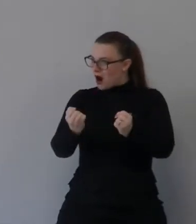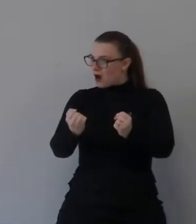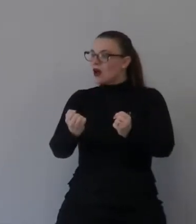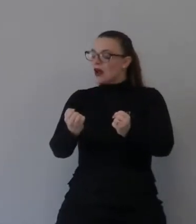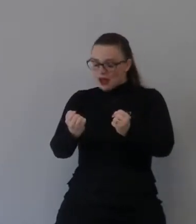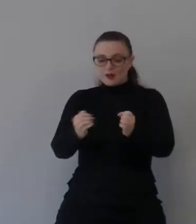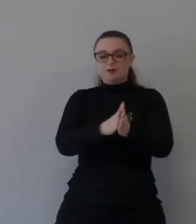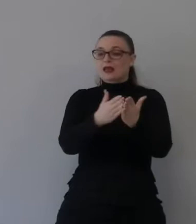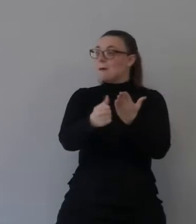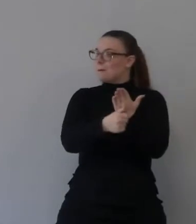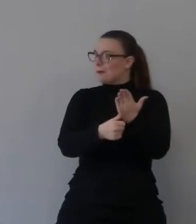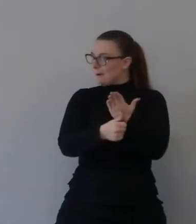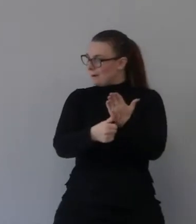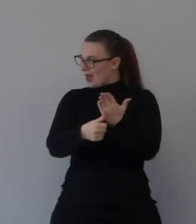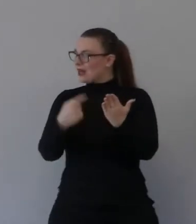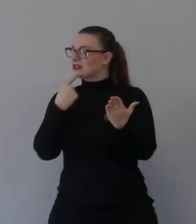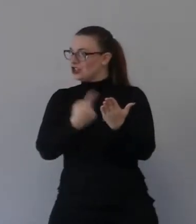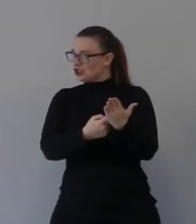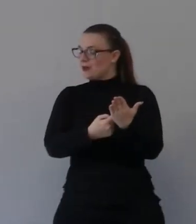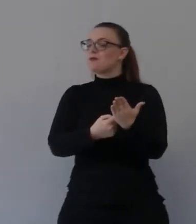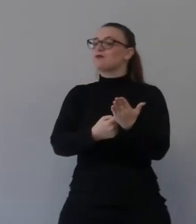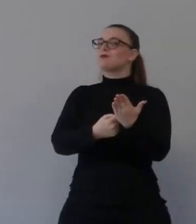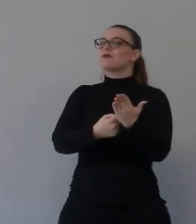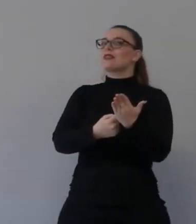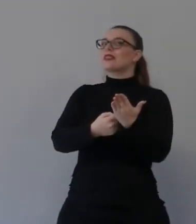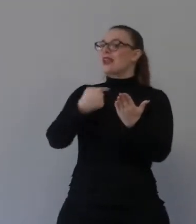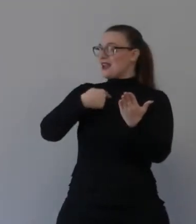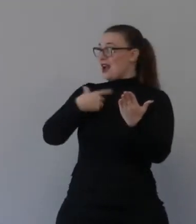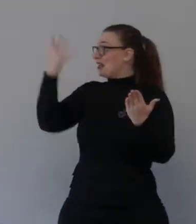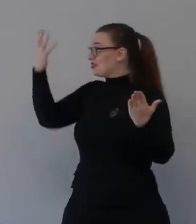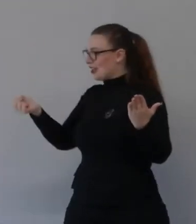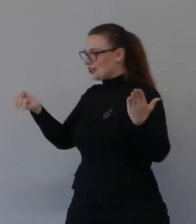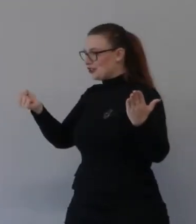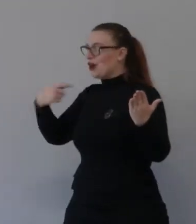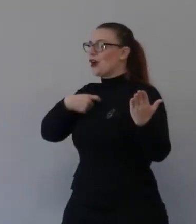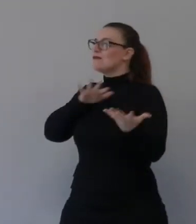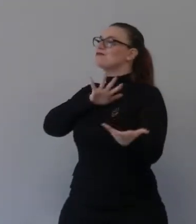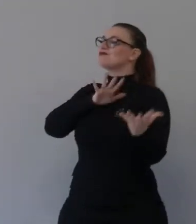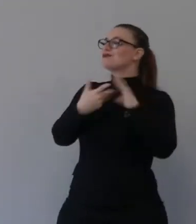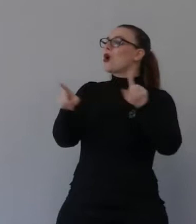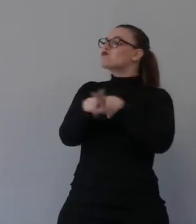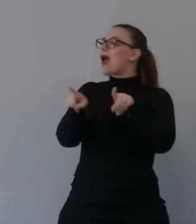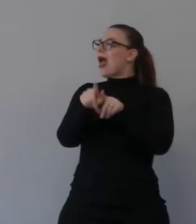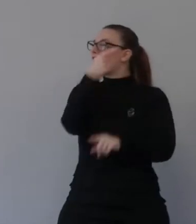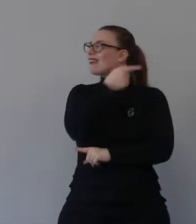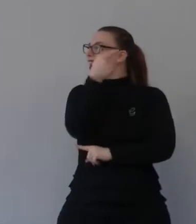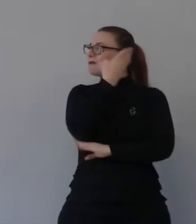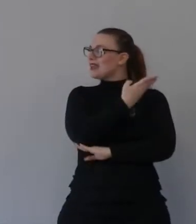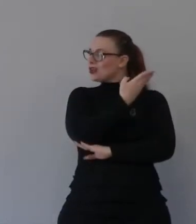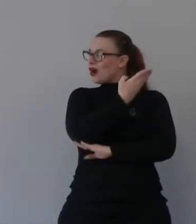saranno duri e resistenti duri e resistenti anche se bruciati o tagliati